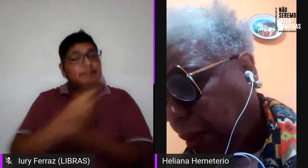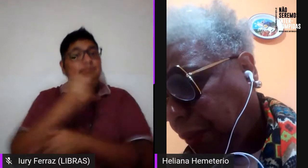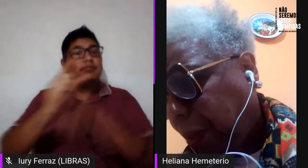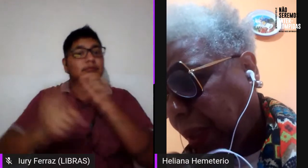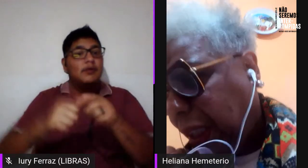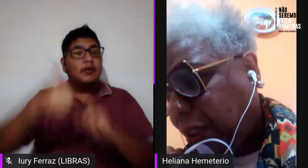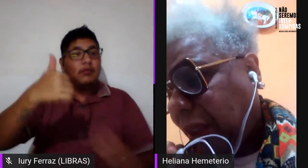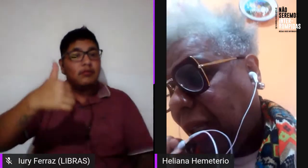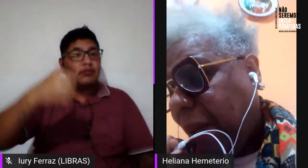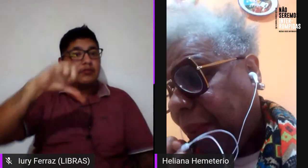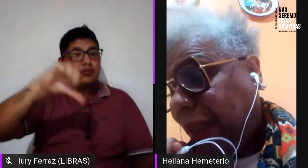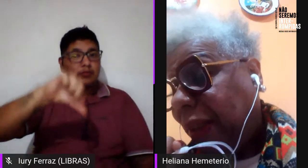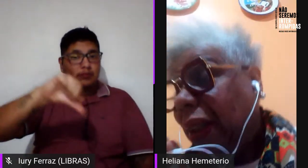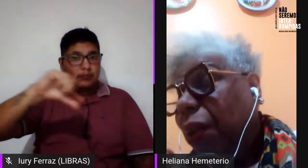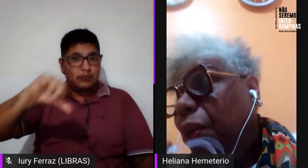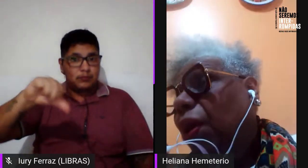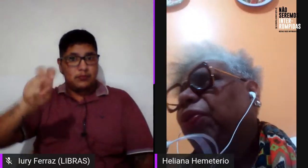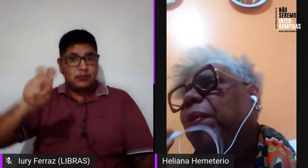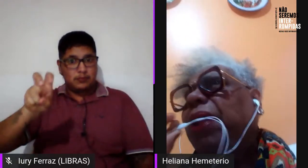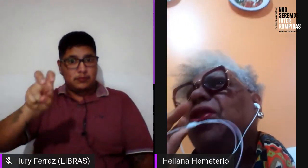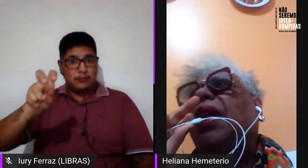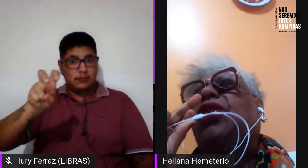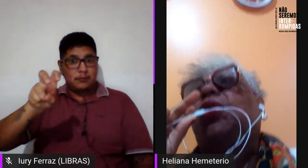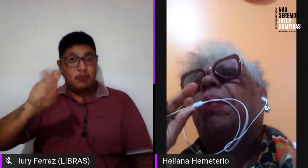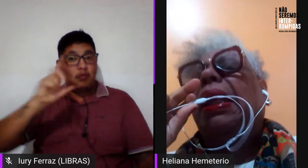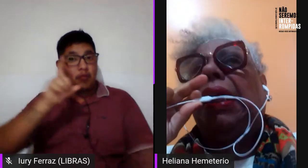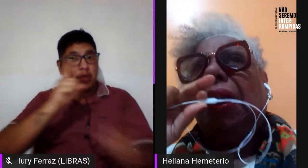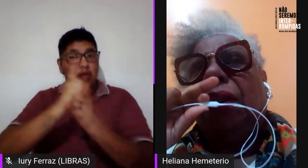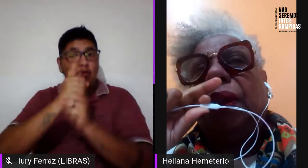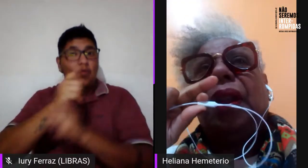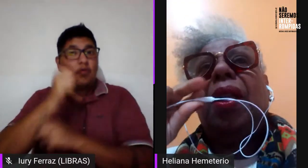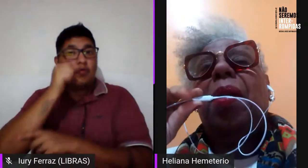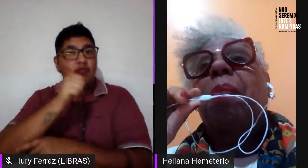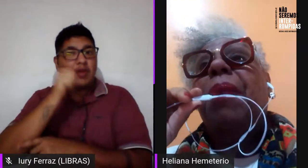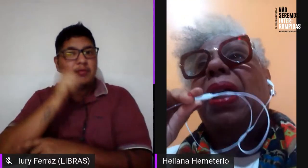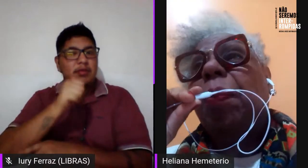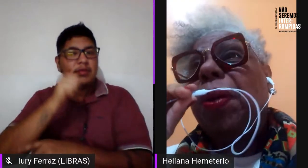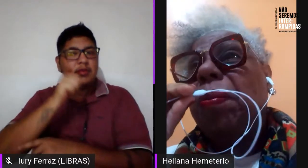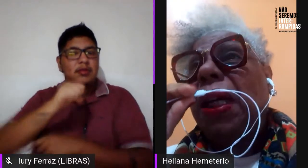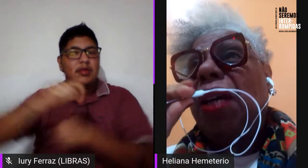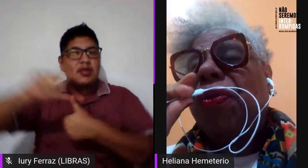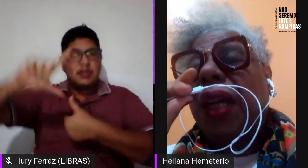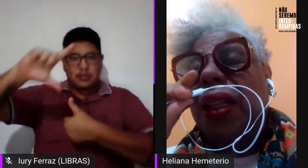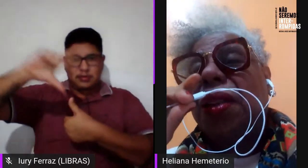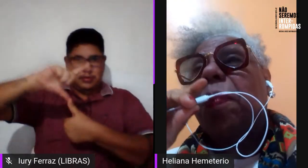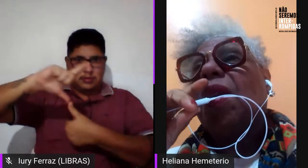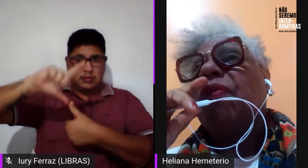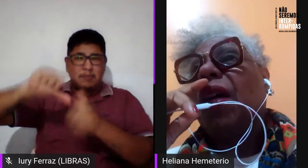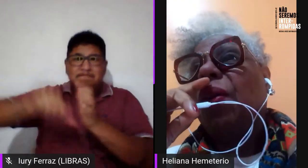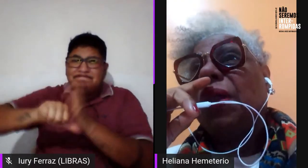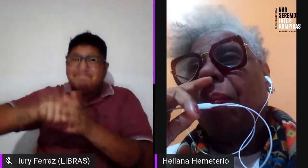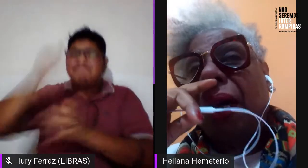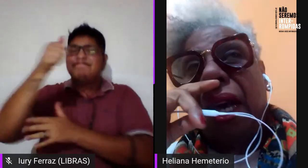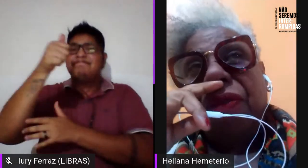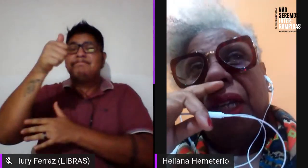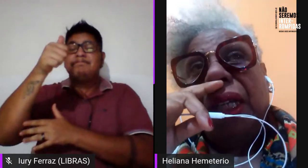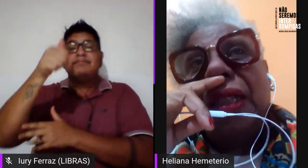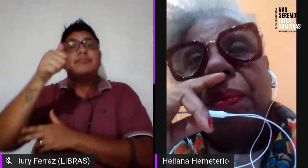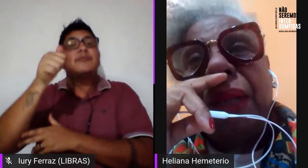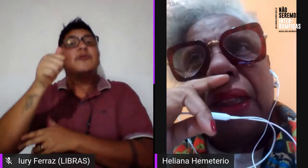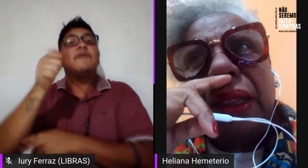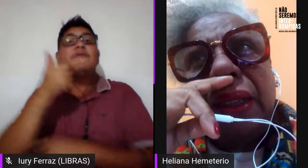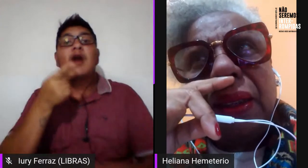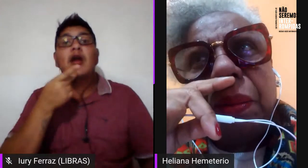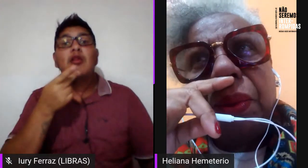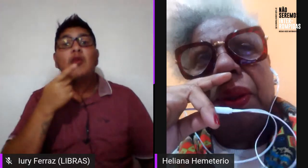foi no encontro feminista, o encontro feminista latino-americano, pela primeira vez, falou-se a palavra